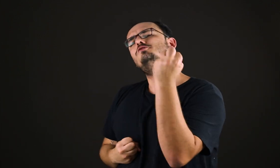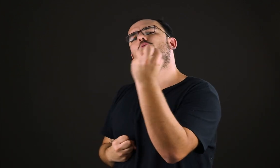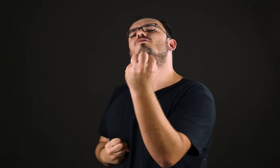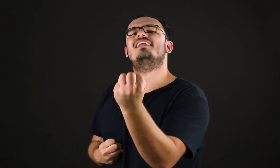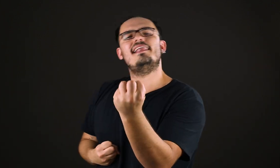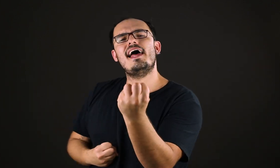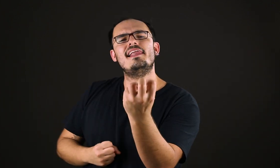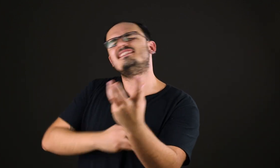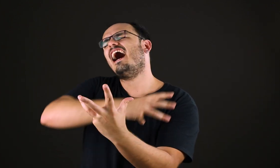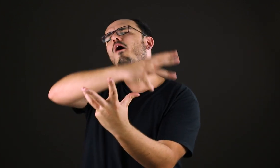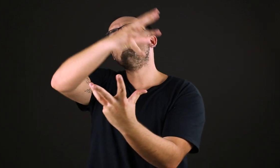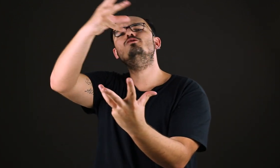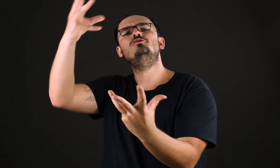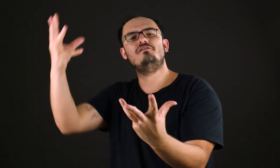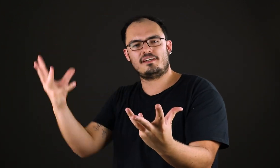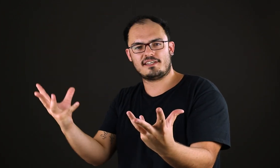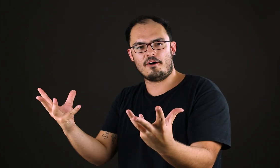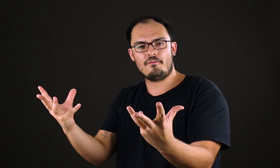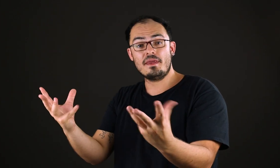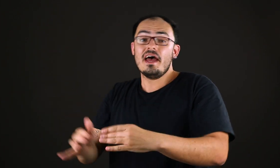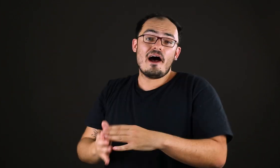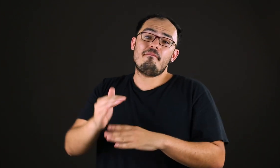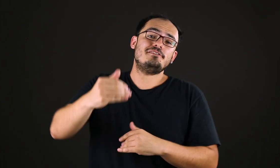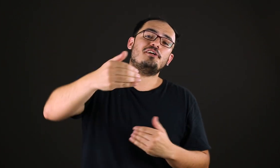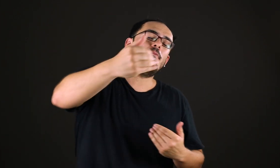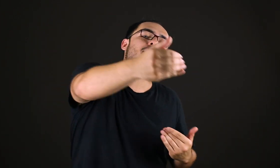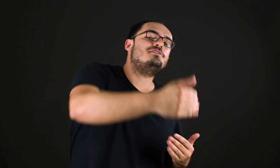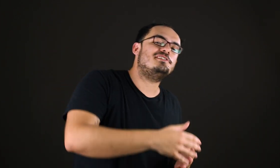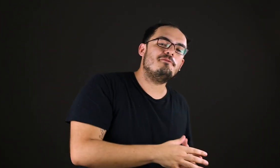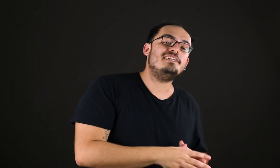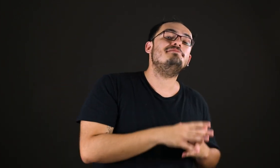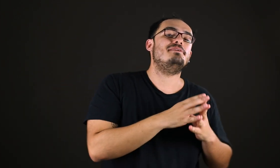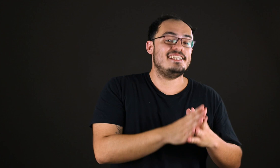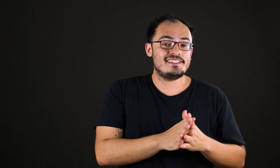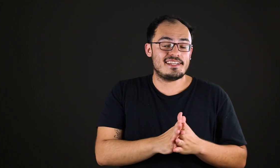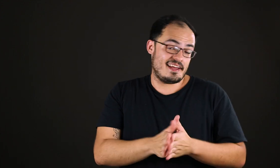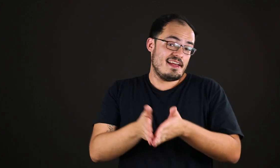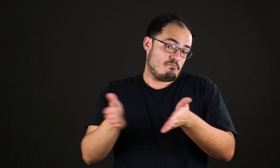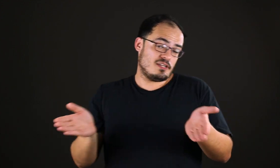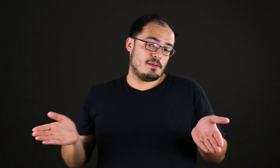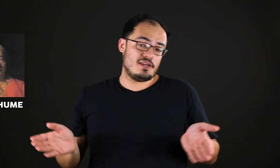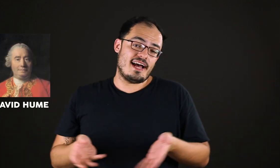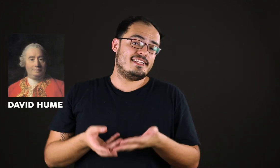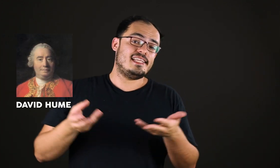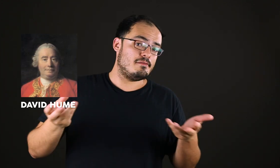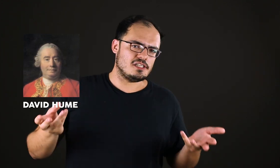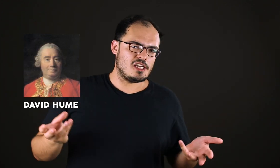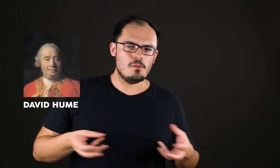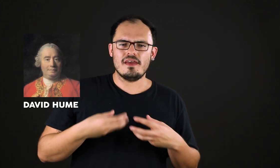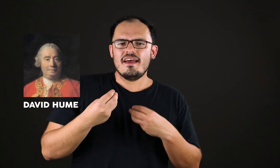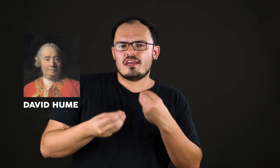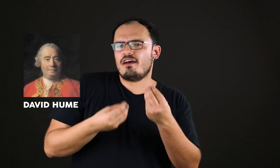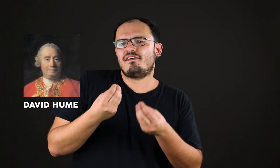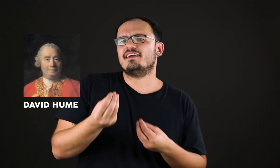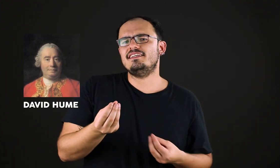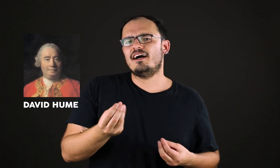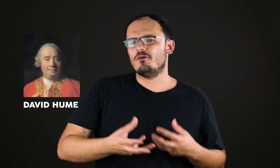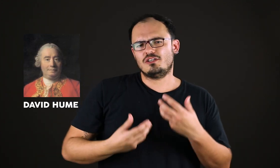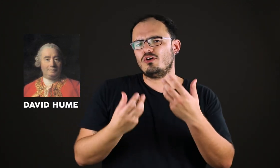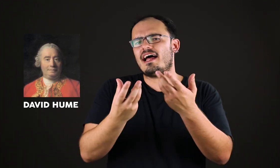encontra nelas algo de universal. Ao passo que há uma posição mais empirista, por exemplo, ligada a David Hillman, que vai falar que não, que toda